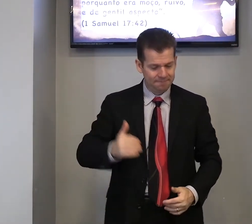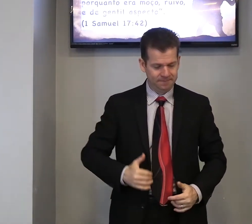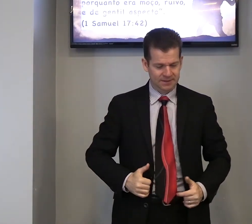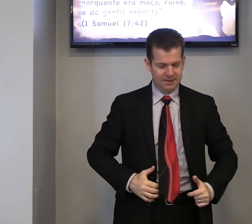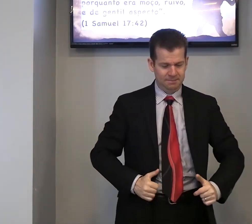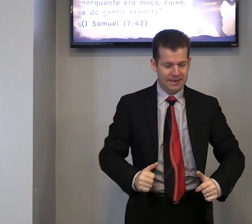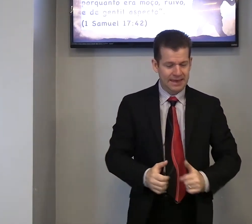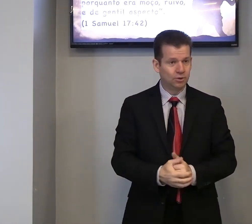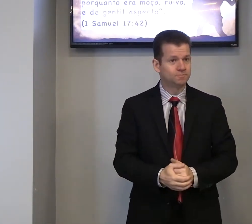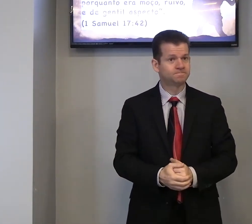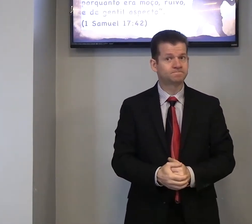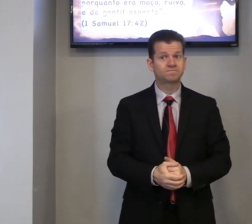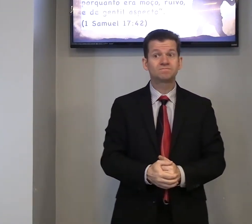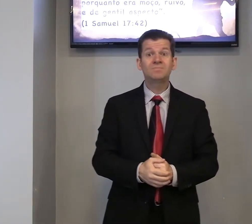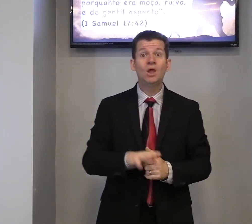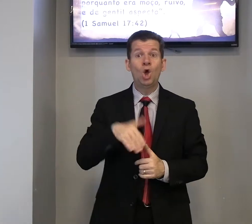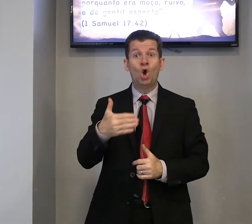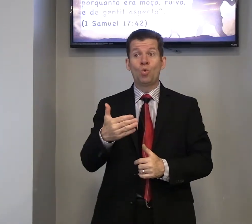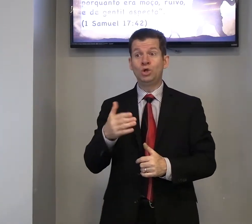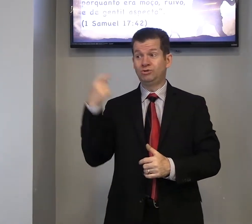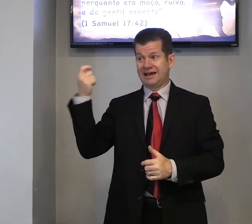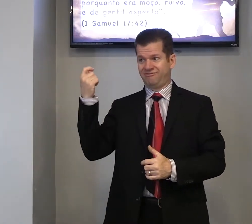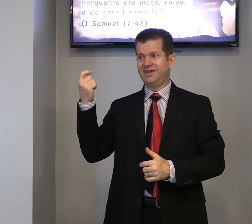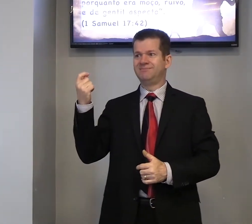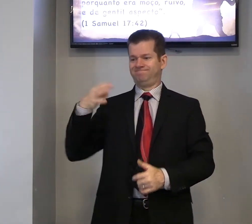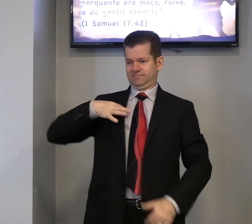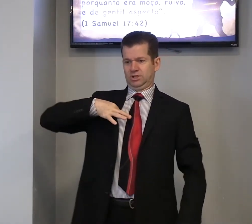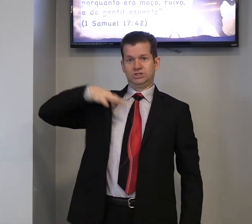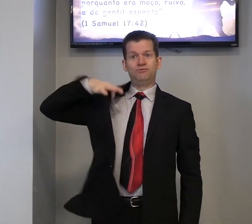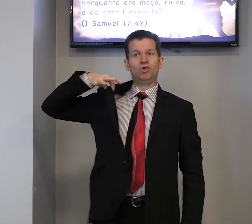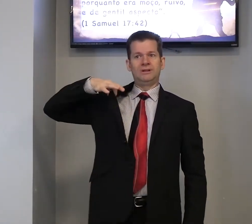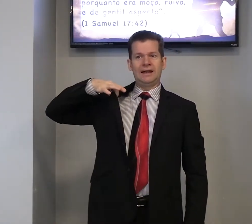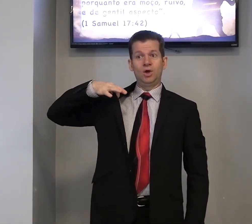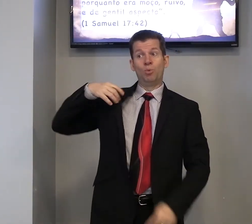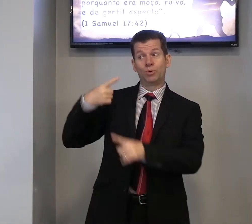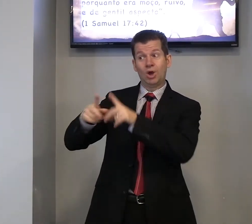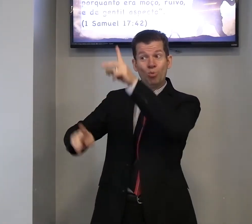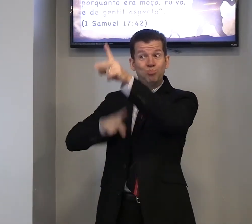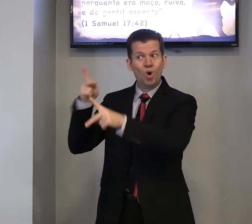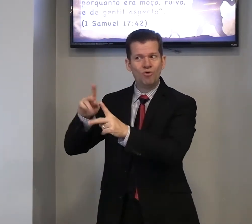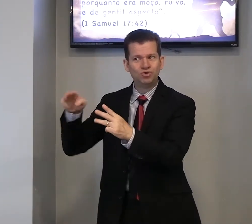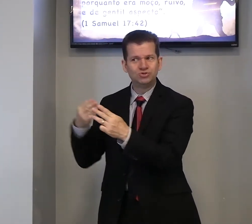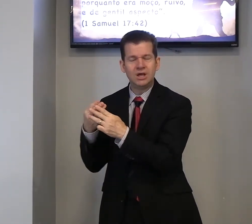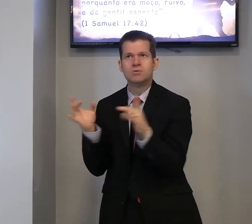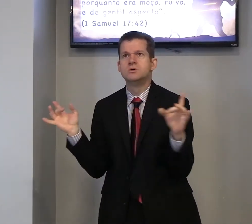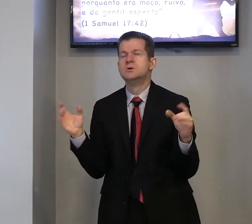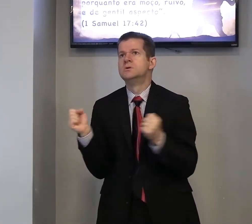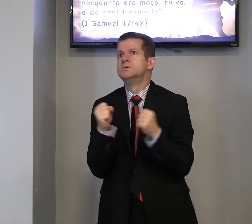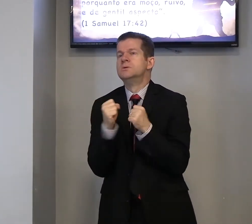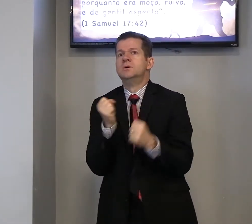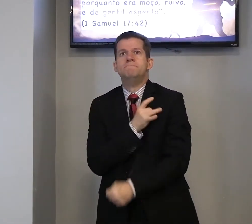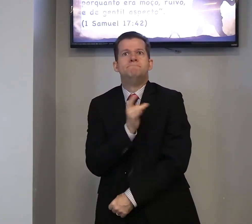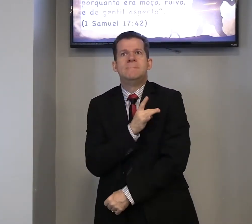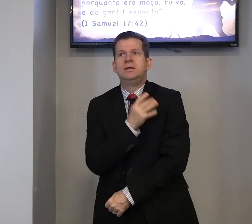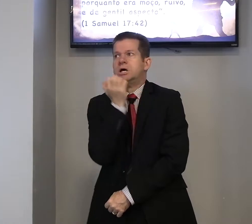pequeno. quando Davi se voluntariou, porque o povo judeu, medo,